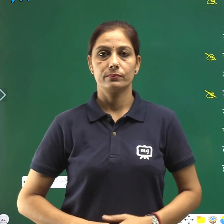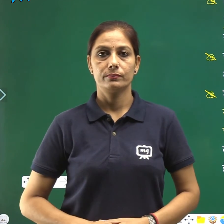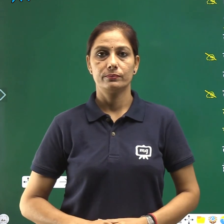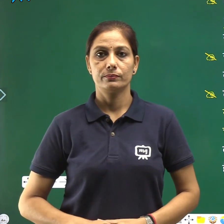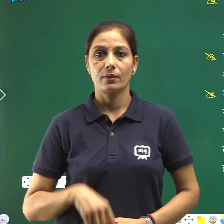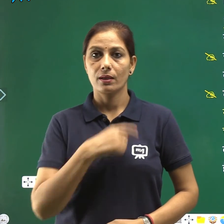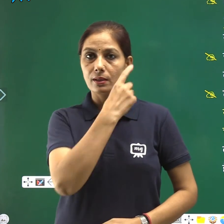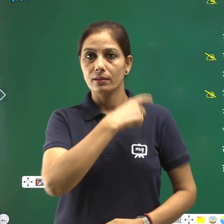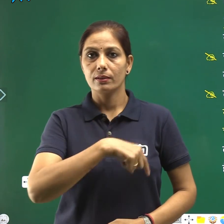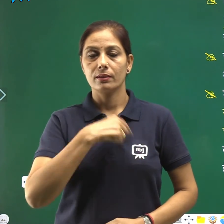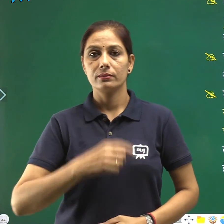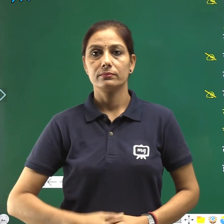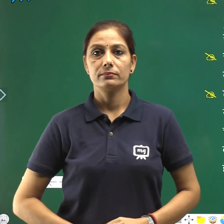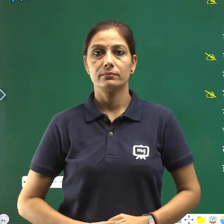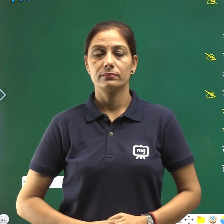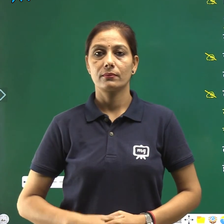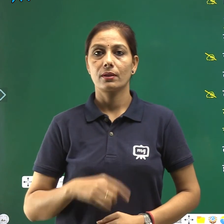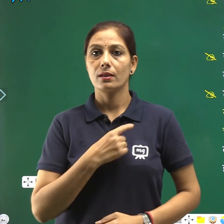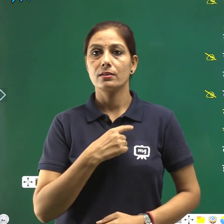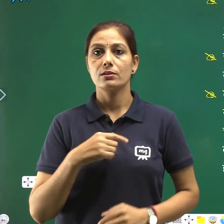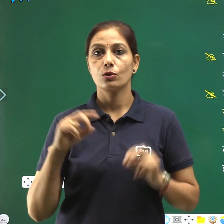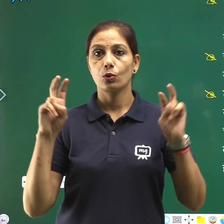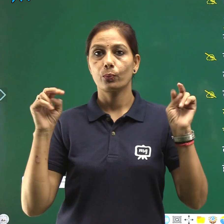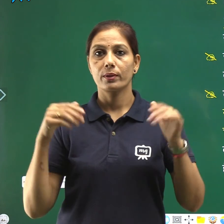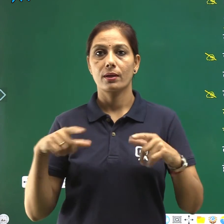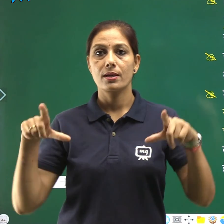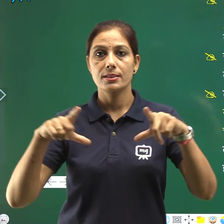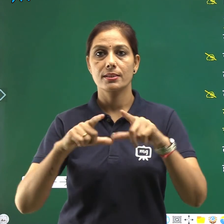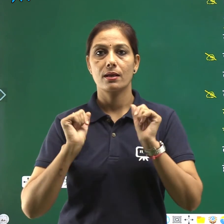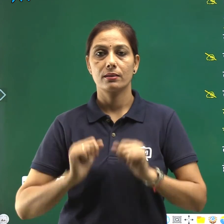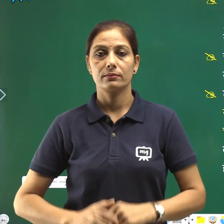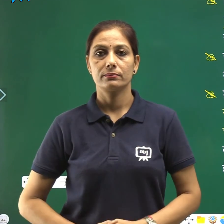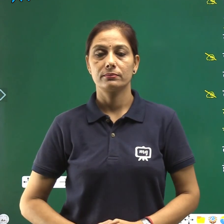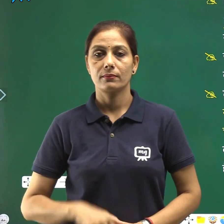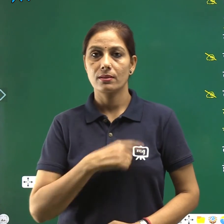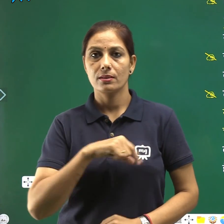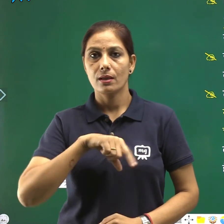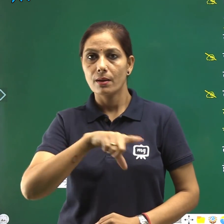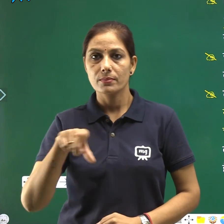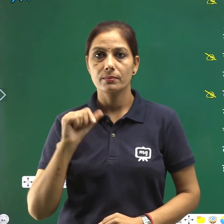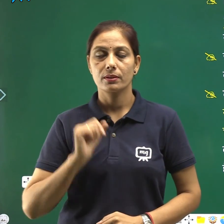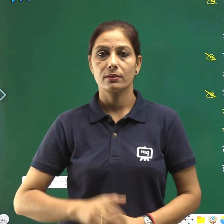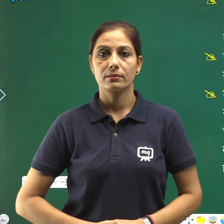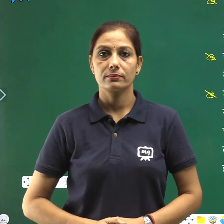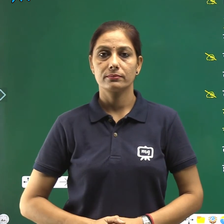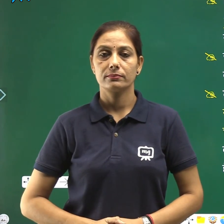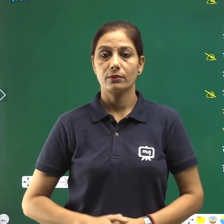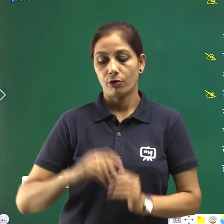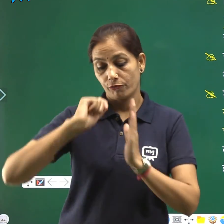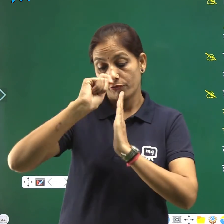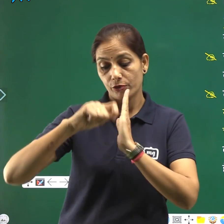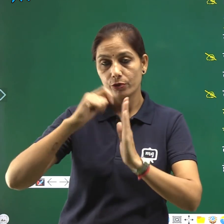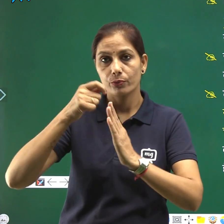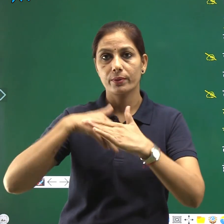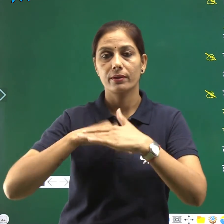ये था इस अध्याय का सार इसे आप वीडियो